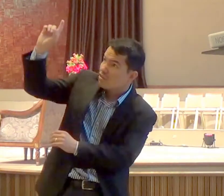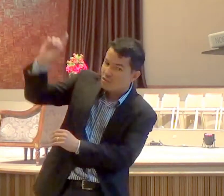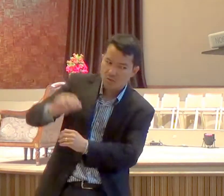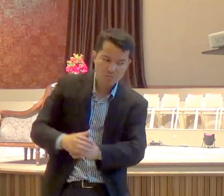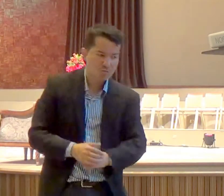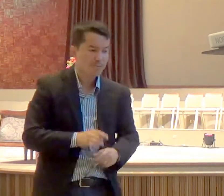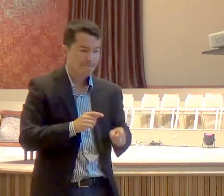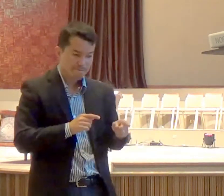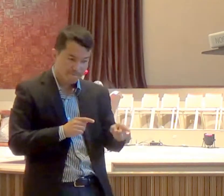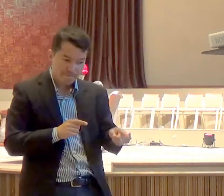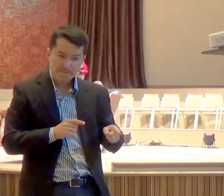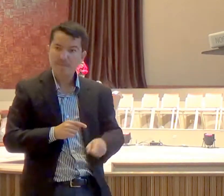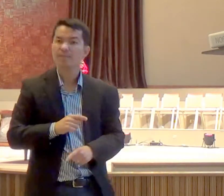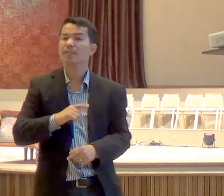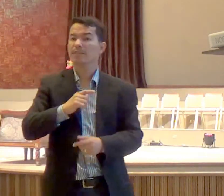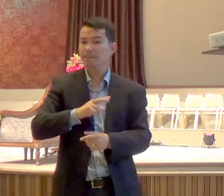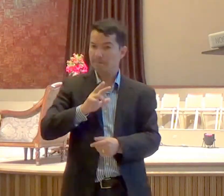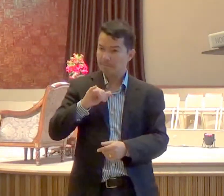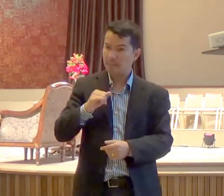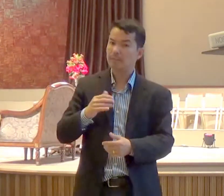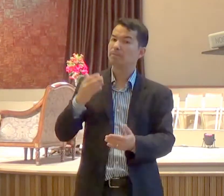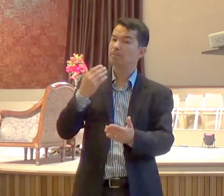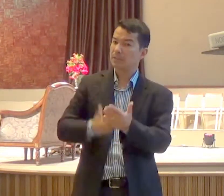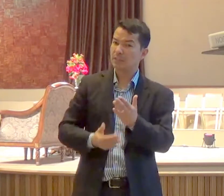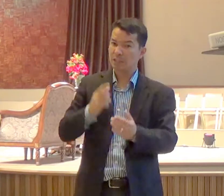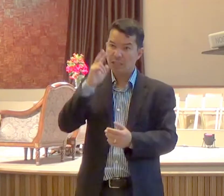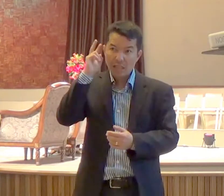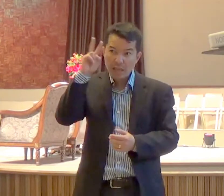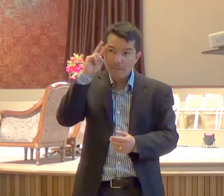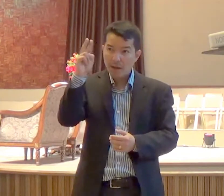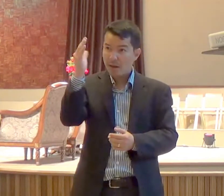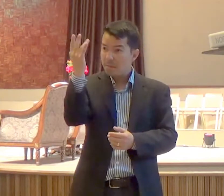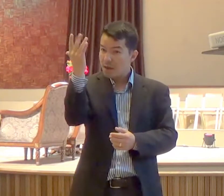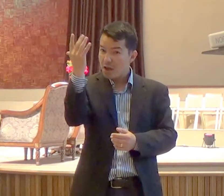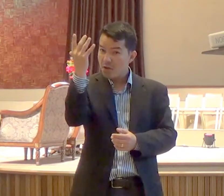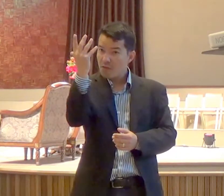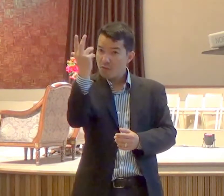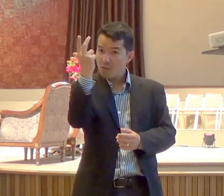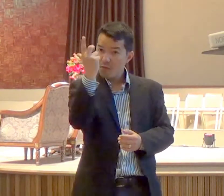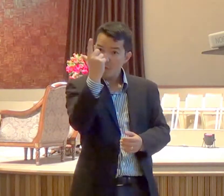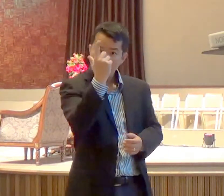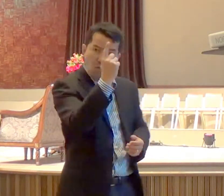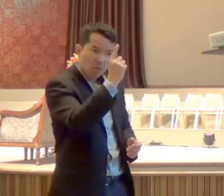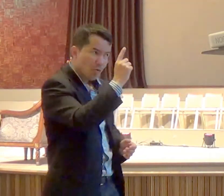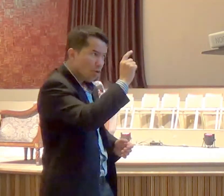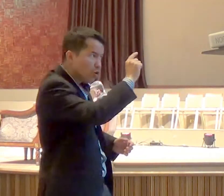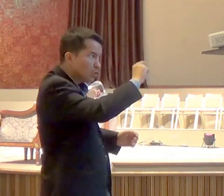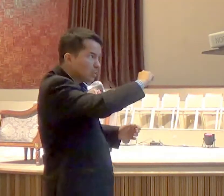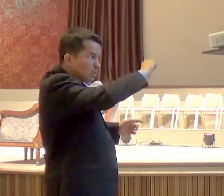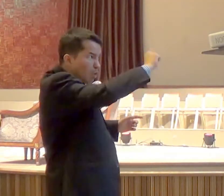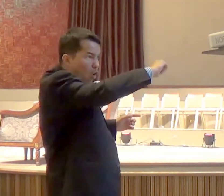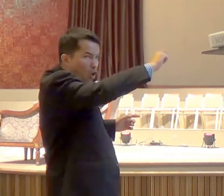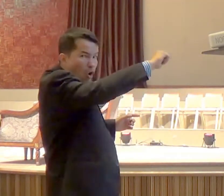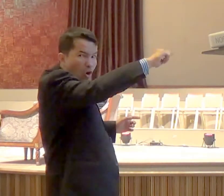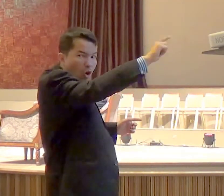então da parte dele, foi enviada aquela mão, que traçou esta escritura, esta, pois, é a interpretação daquilo,